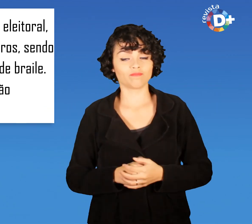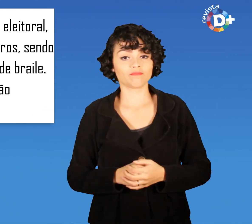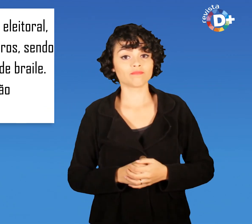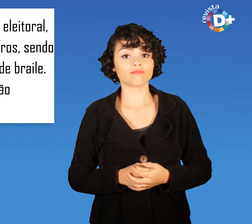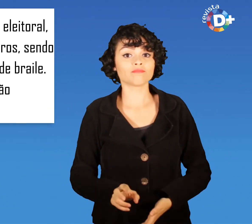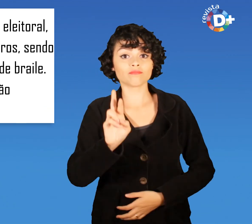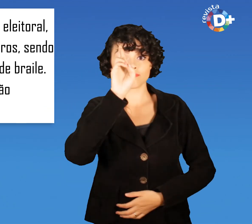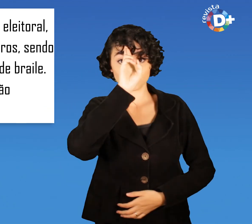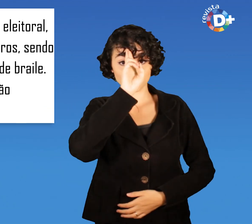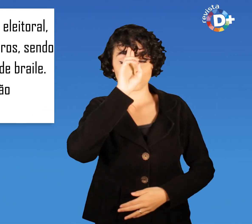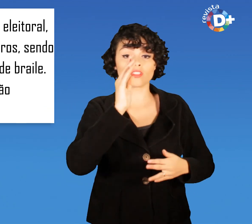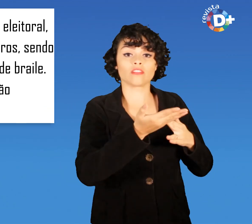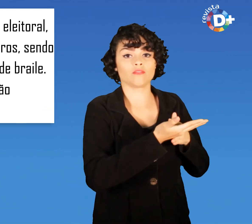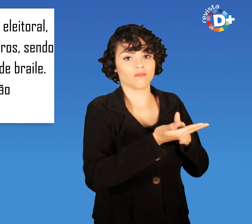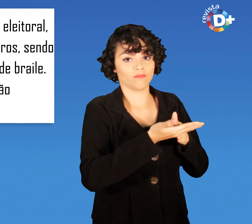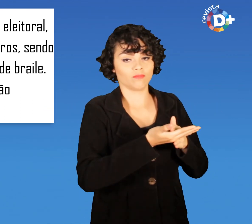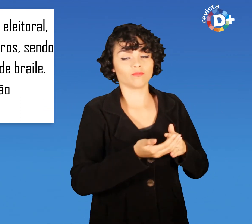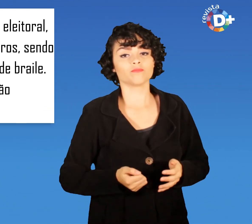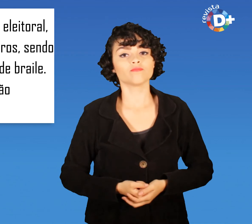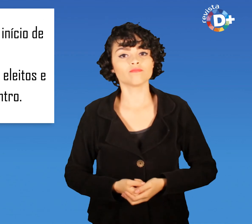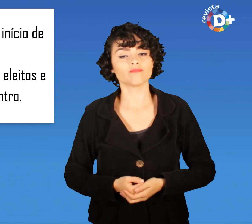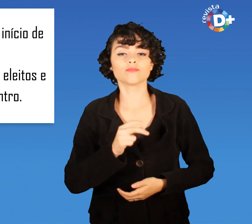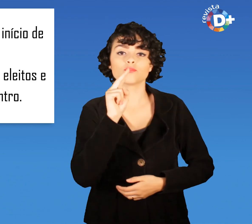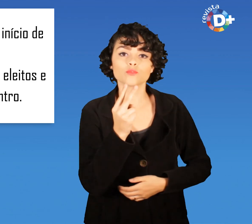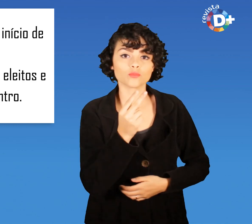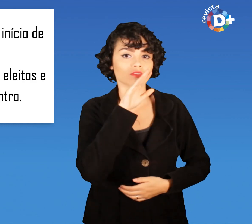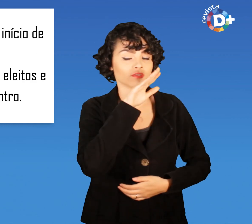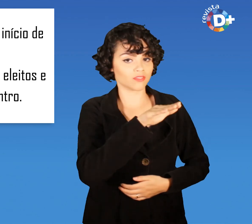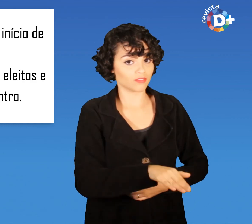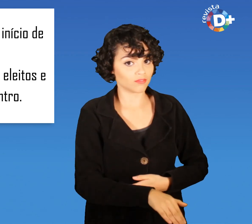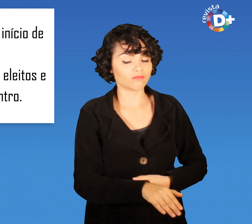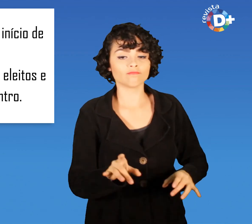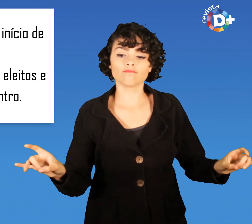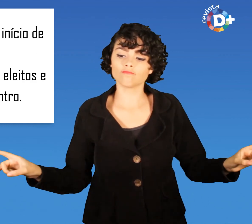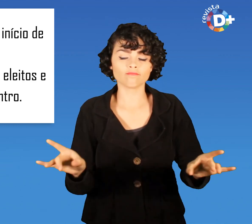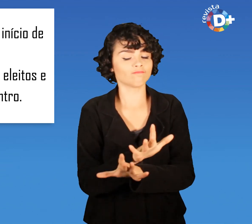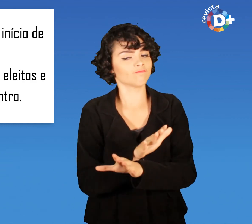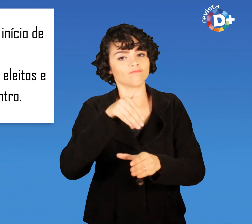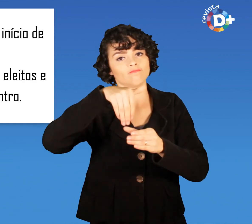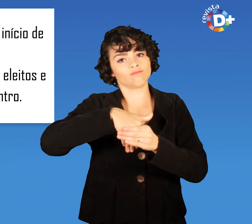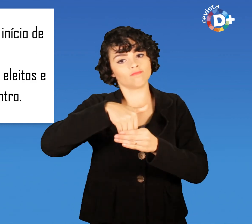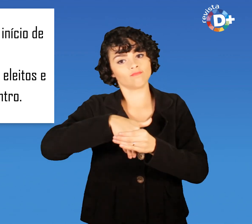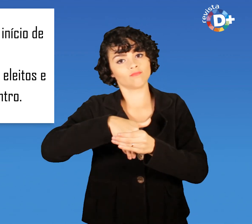Intervalo Duas da tarde Término de votação E início de